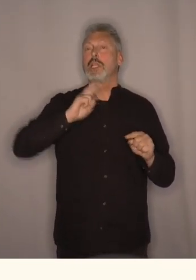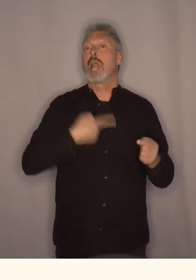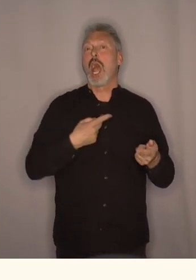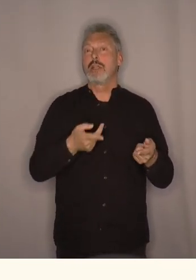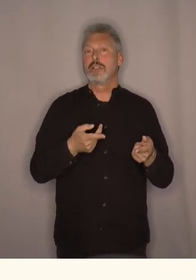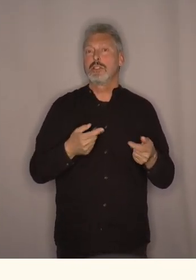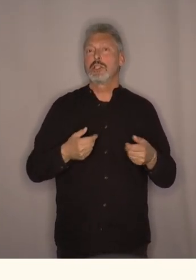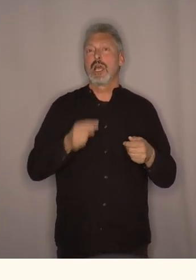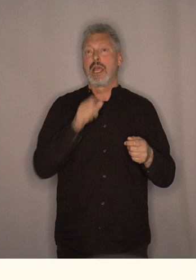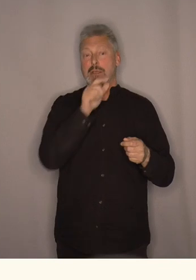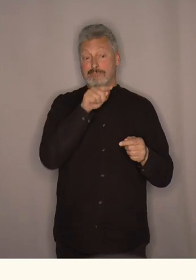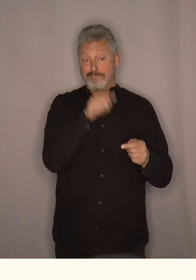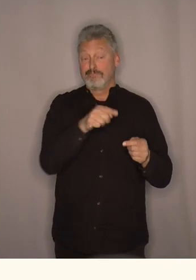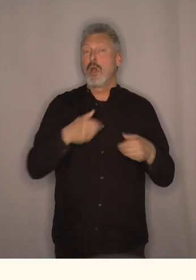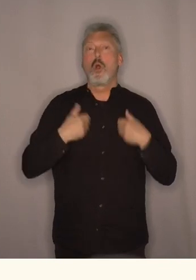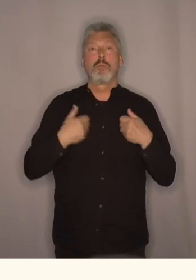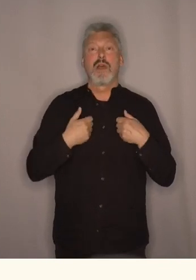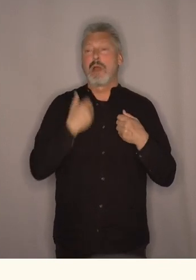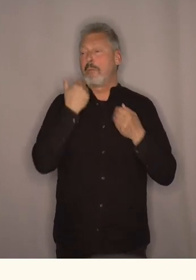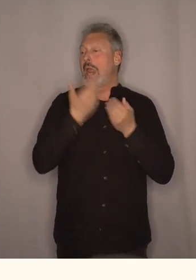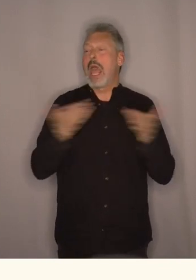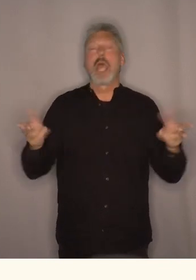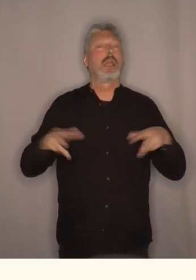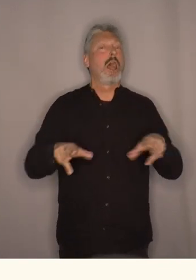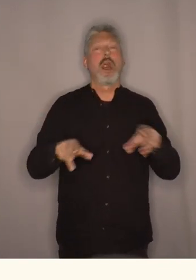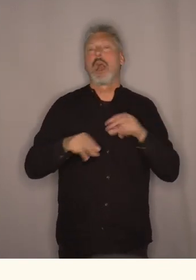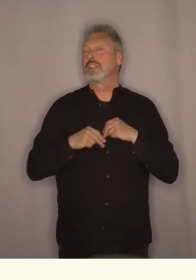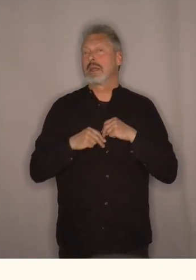opplevde henne ikke å bli akseptert